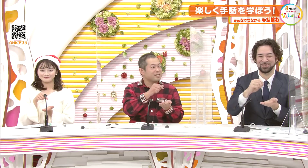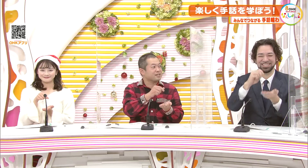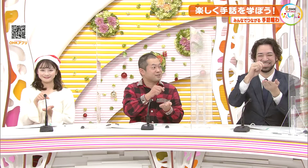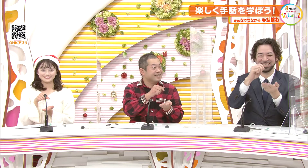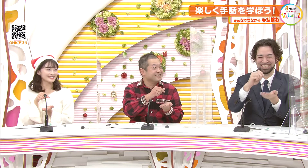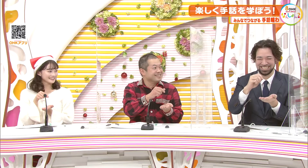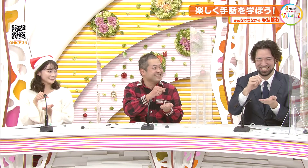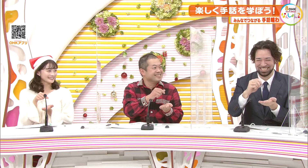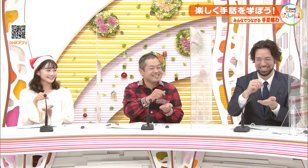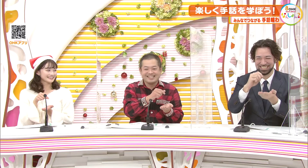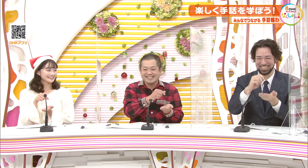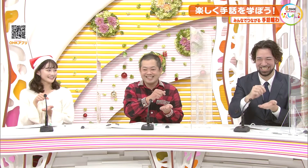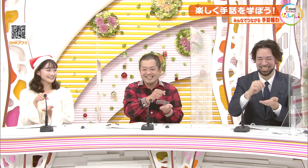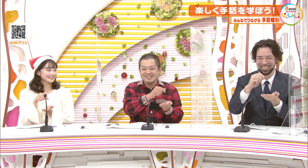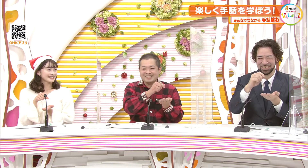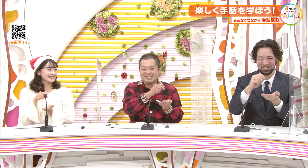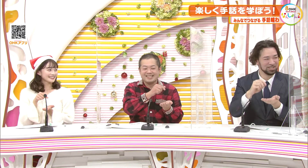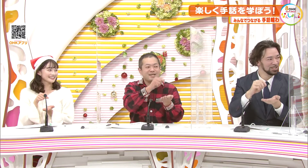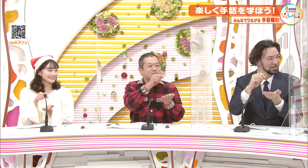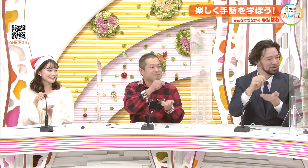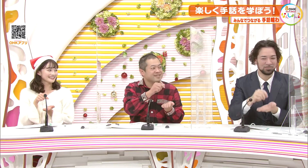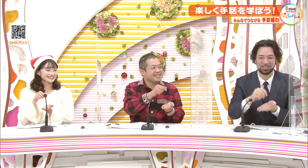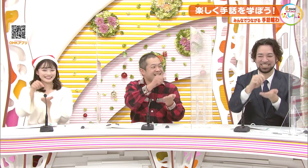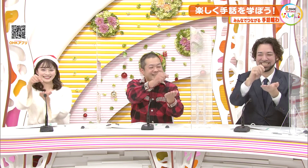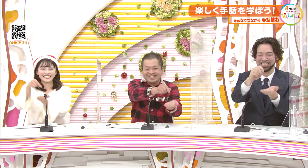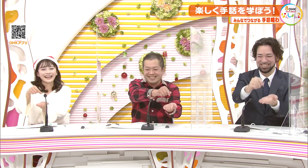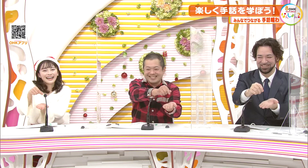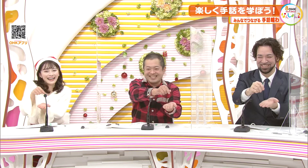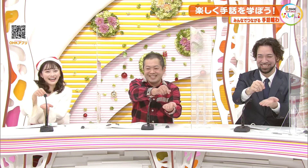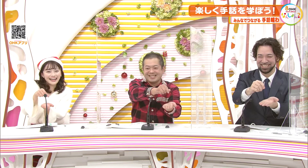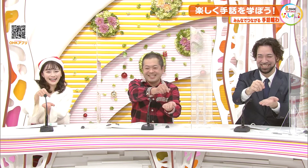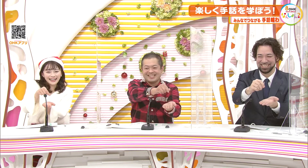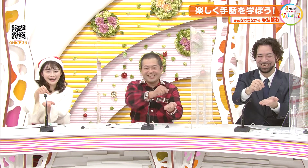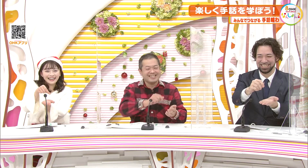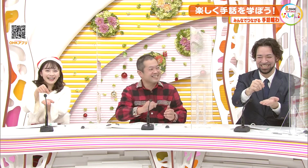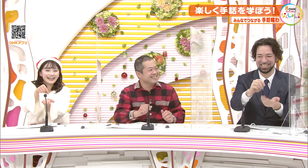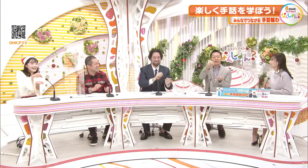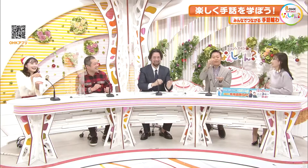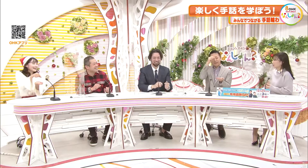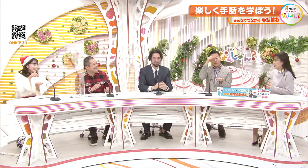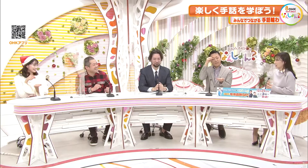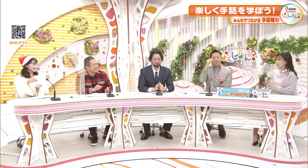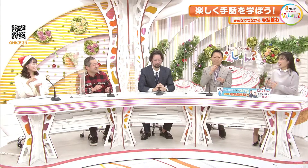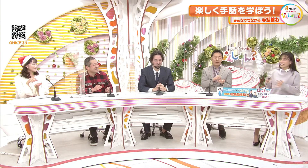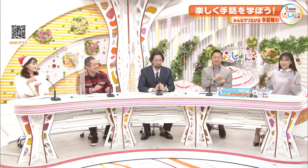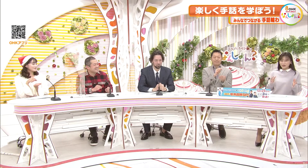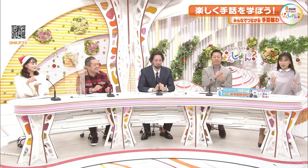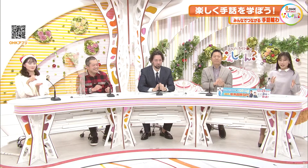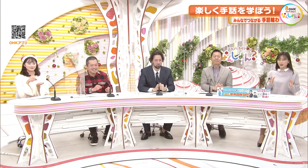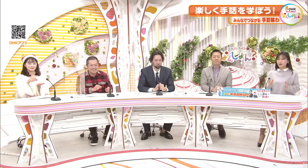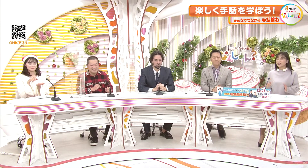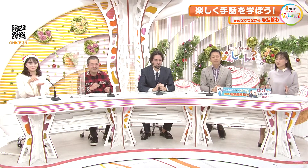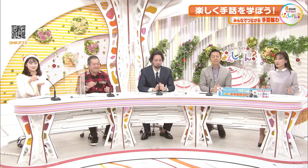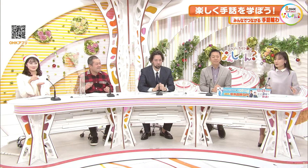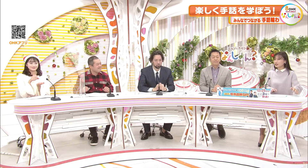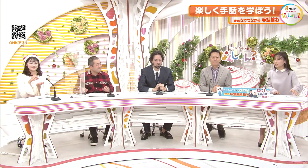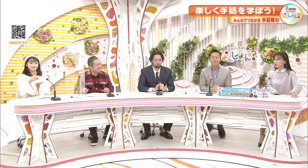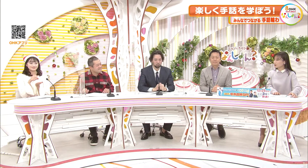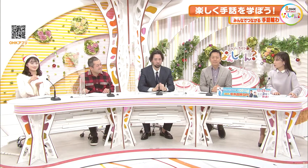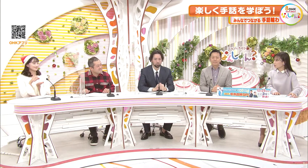ったんですかゼント萩原さんの顔がもう一度プレゼント表情も大切ですからねちなみにクリスマスプレゼントってどうやる